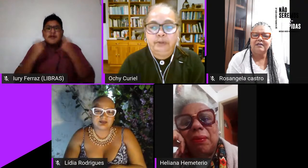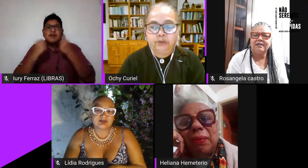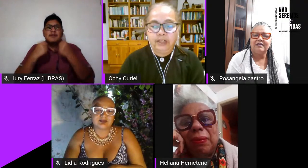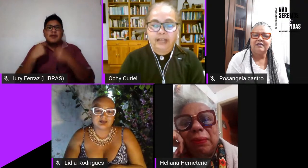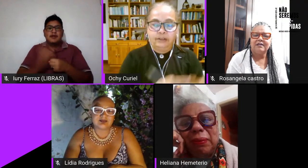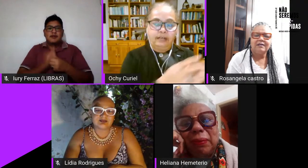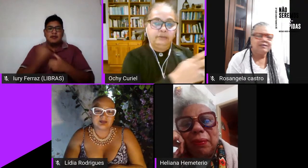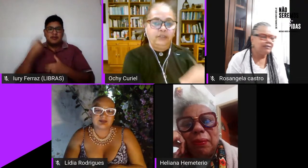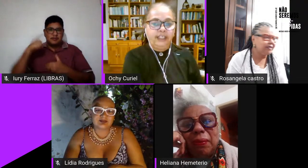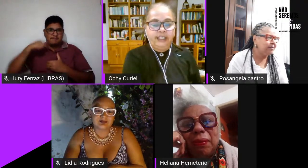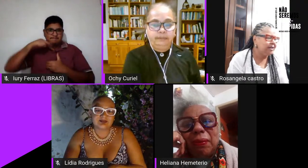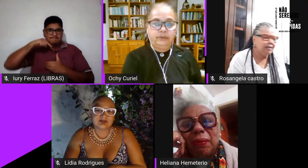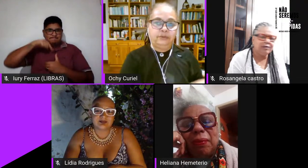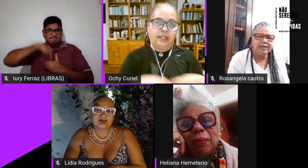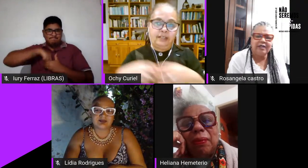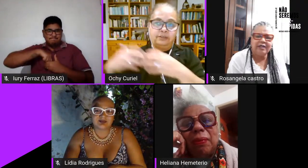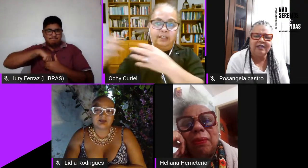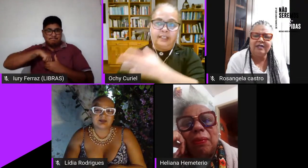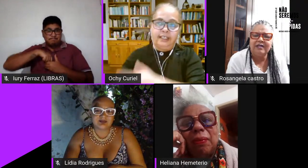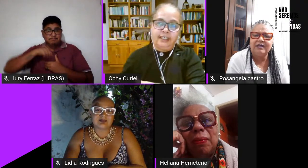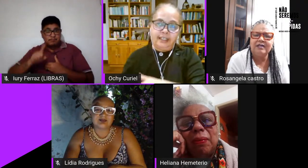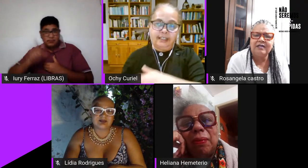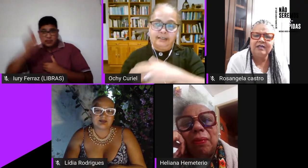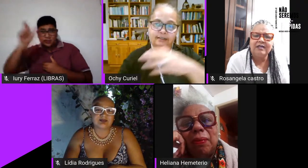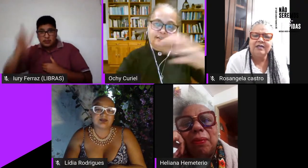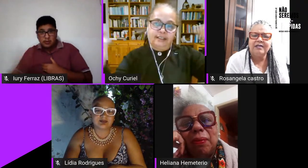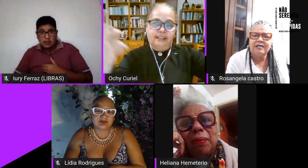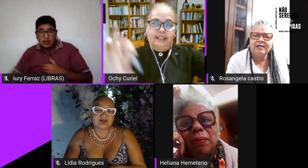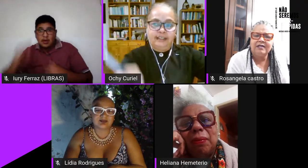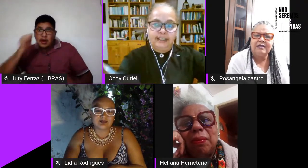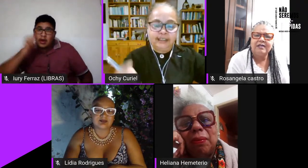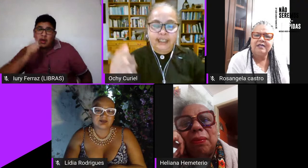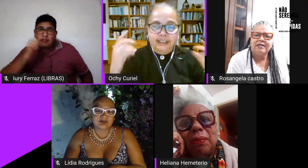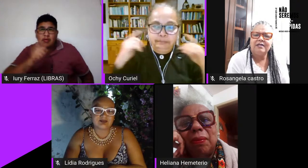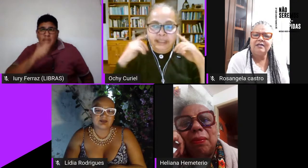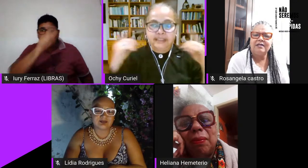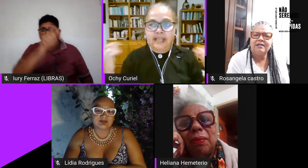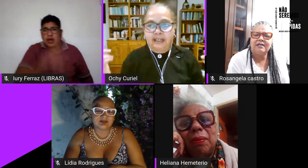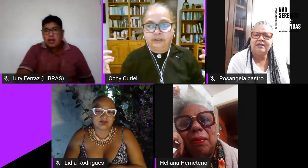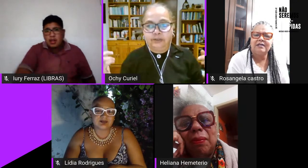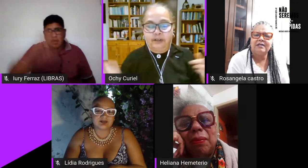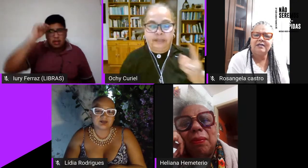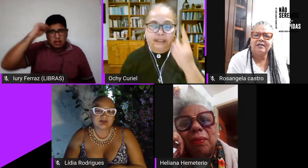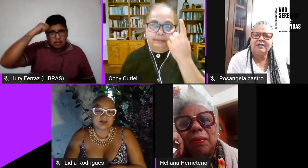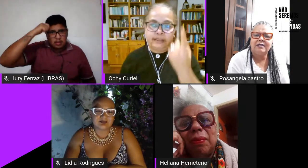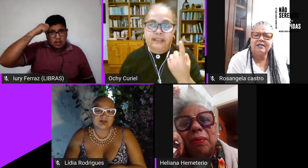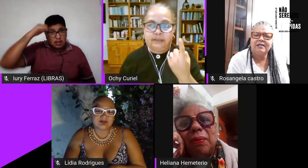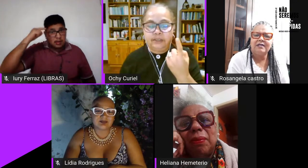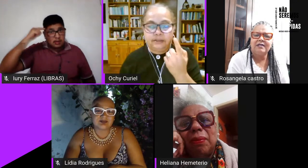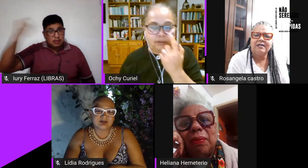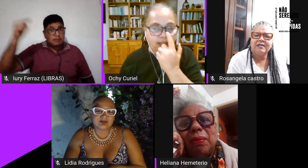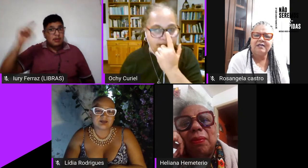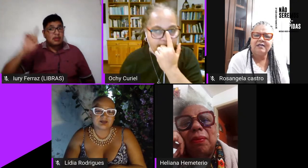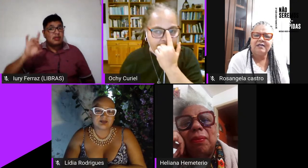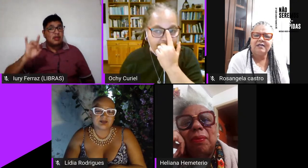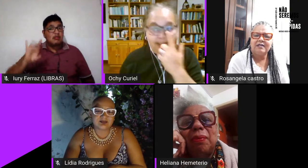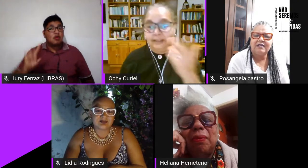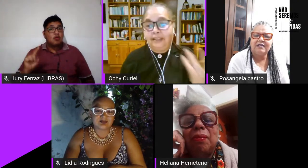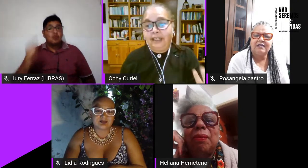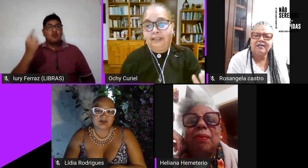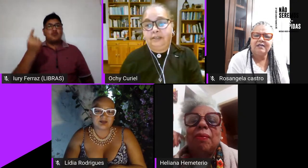por um lado as mulheres por um lado as negras etc. e pensar não somente a partir de uma só